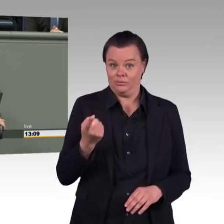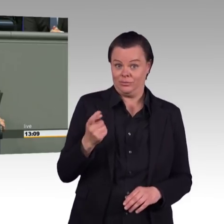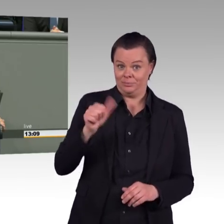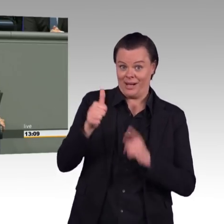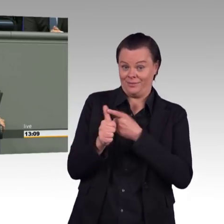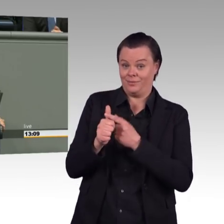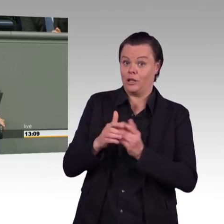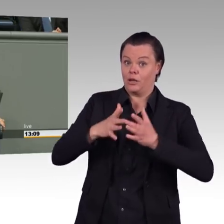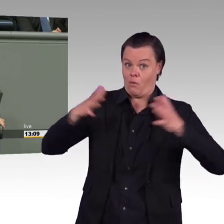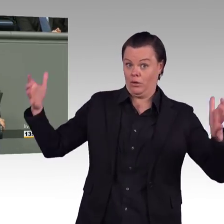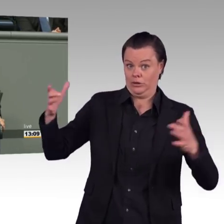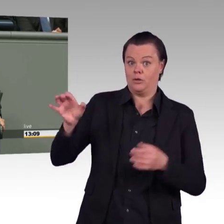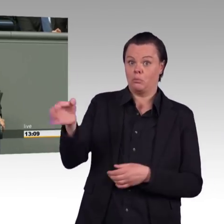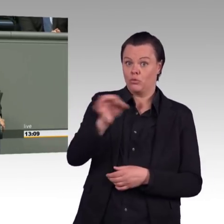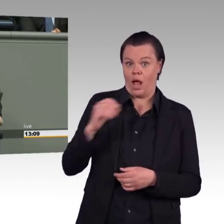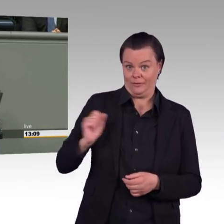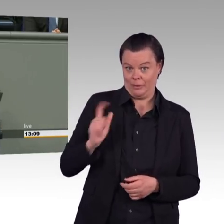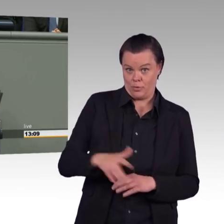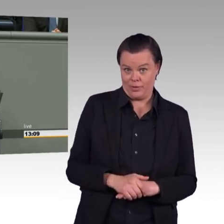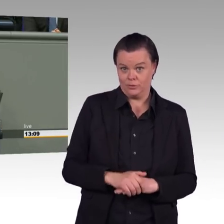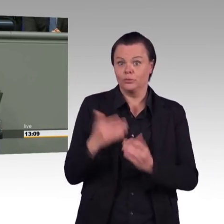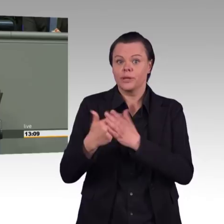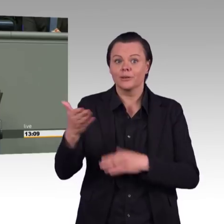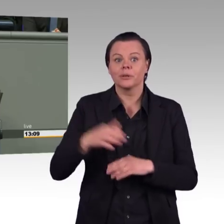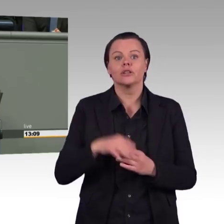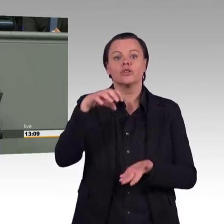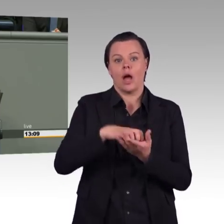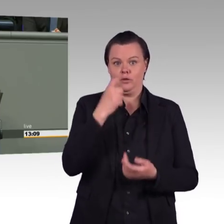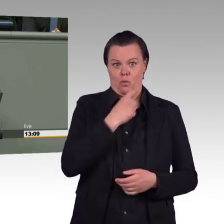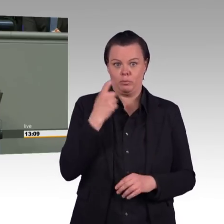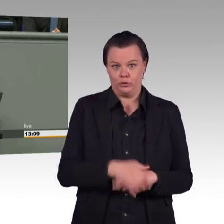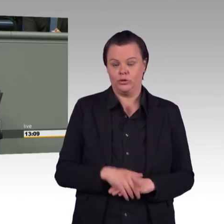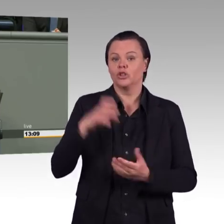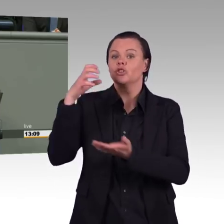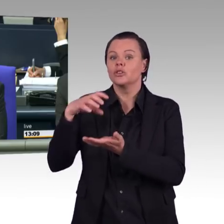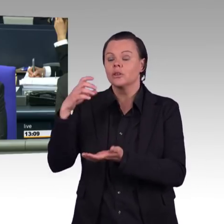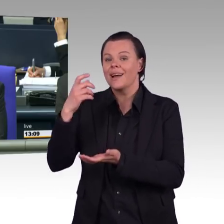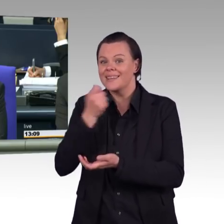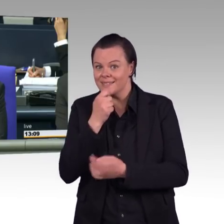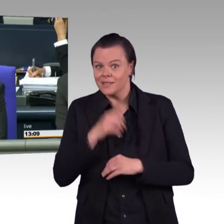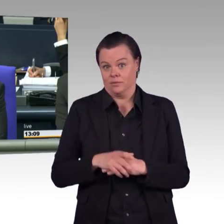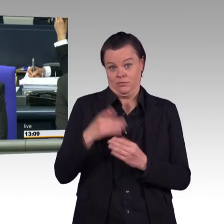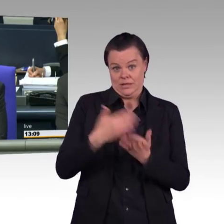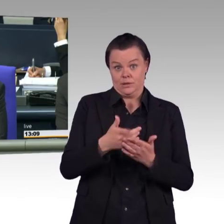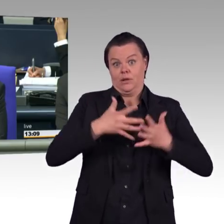ehrlicherweise sagen. Das hätte ich auch von Ihnen nie, nie erwartet. Herr Kollege, gestatten Sie noch eine Zwischenfrage des Kollegen Trittin.